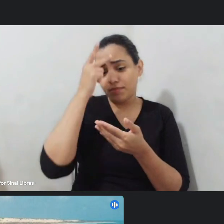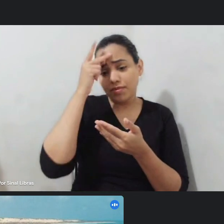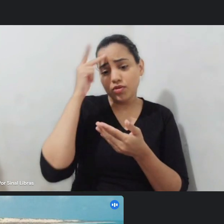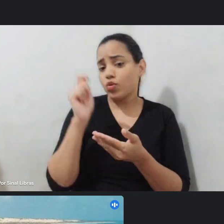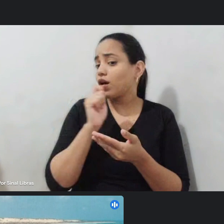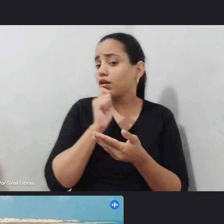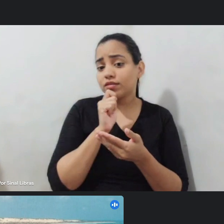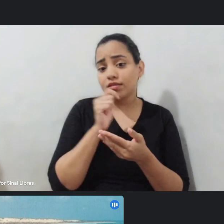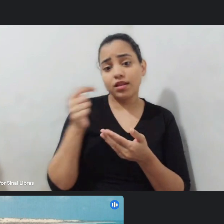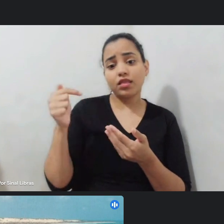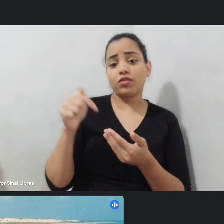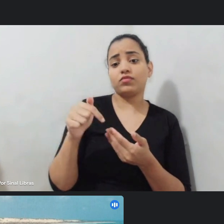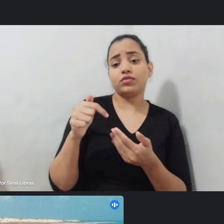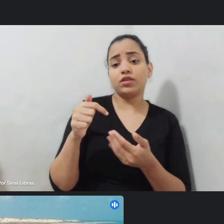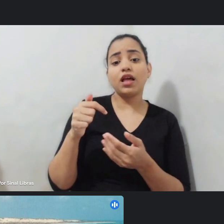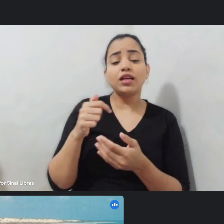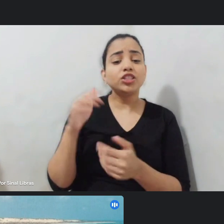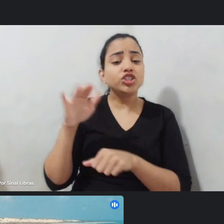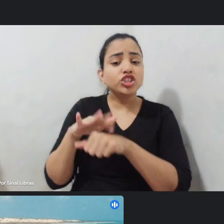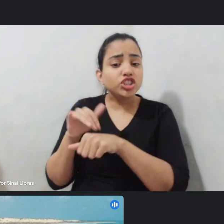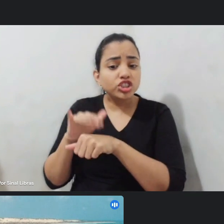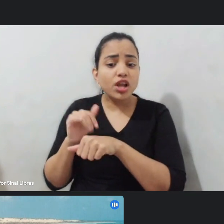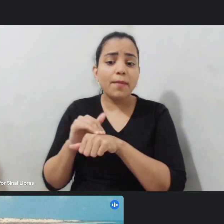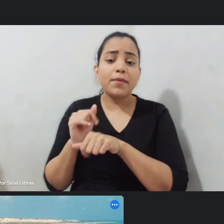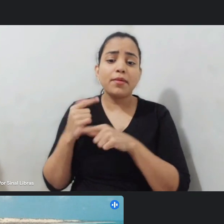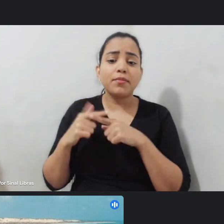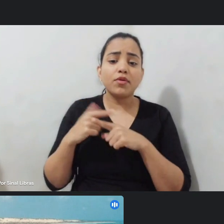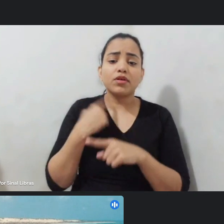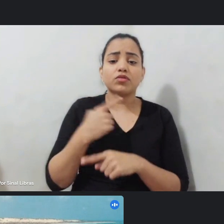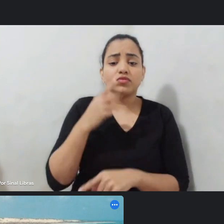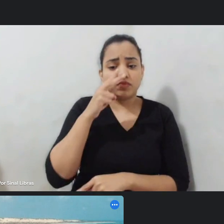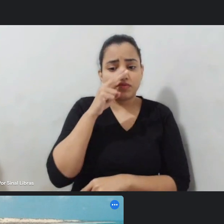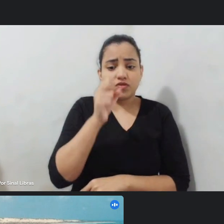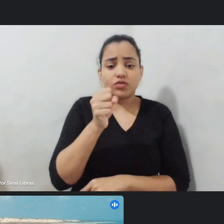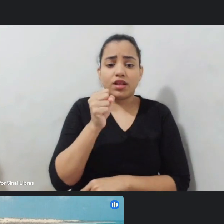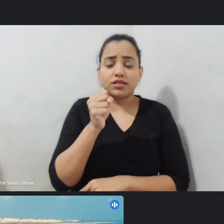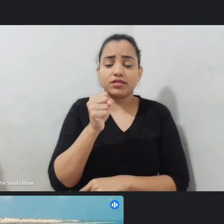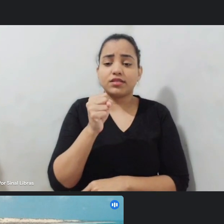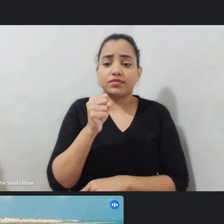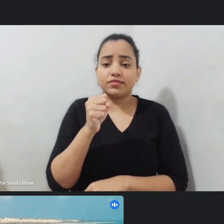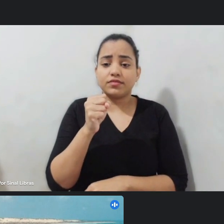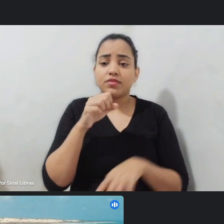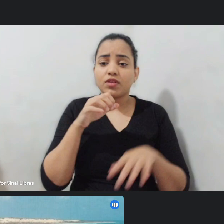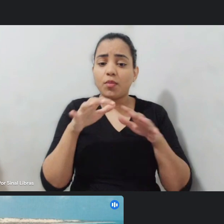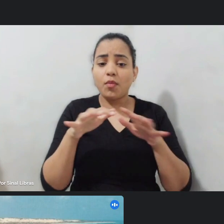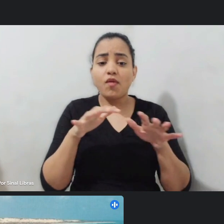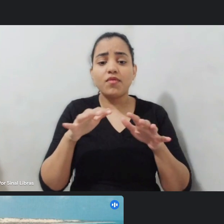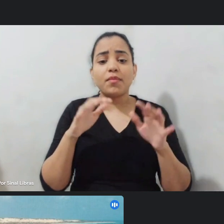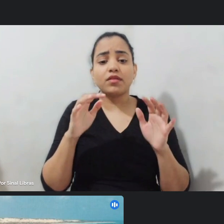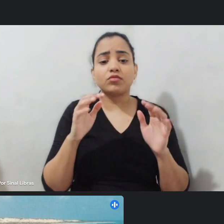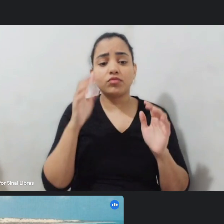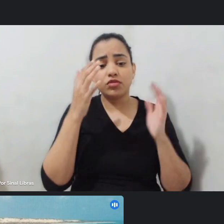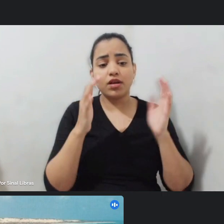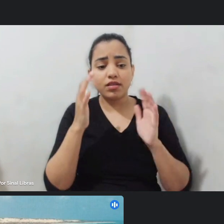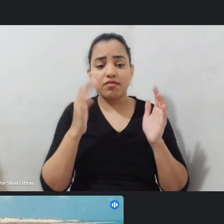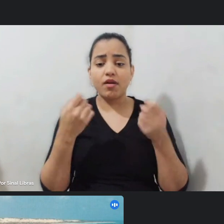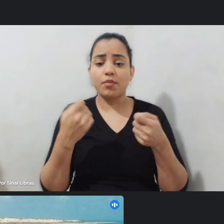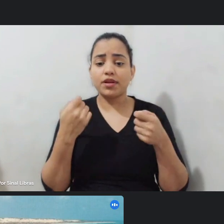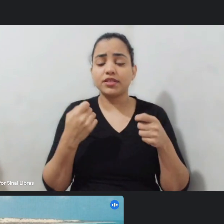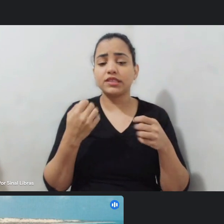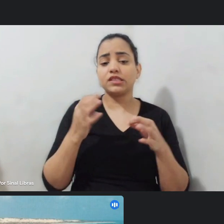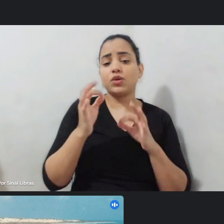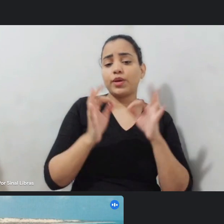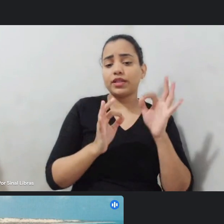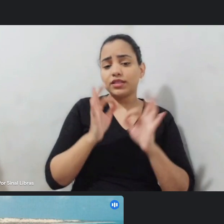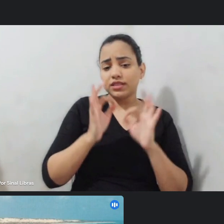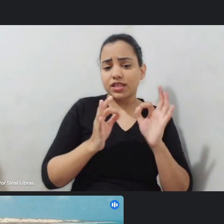pessoas para dentro porque é assim que a gente vai fortalecer o movimento do carnaval é quanto mais articulados quanto mais debates